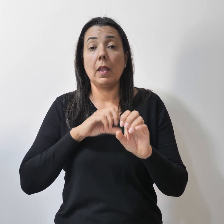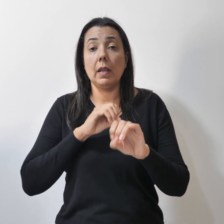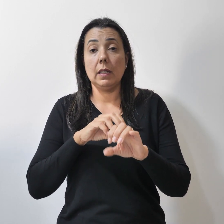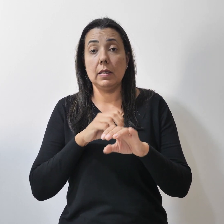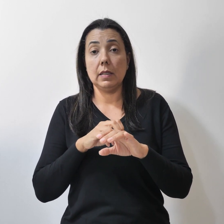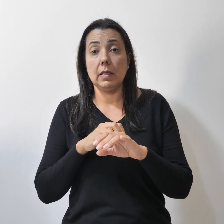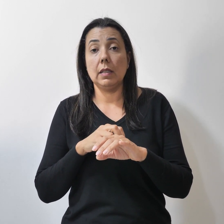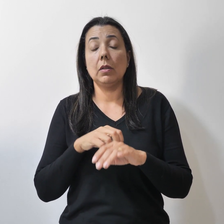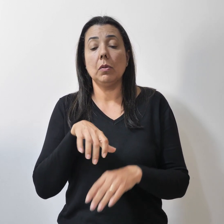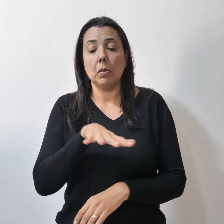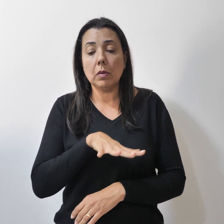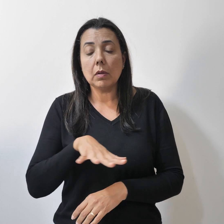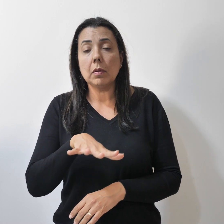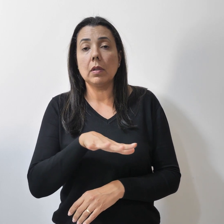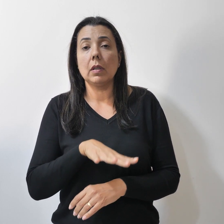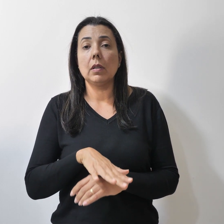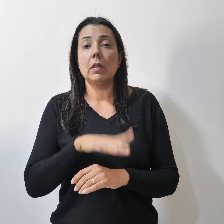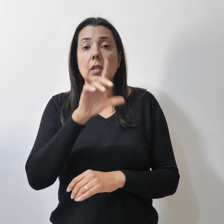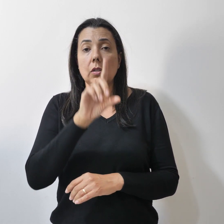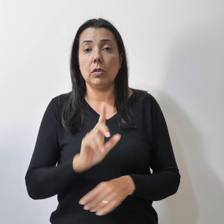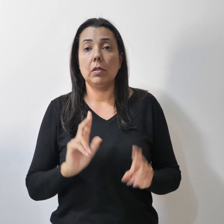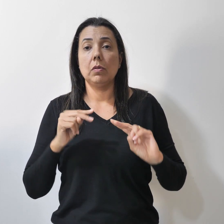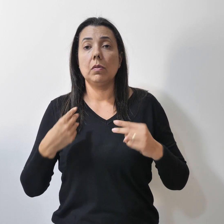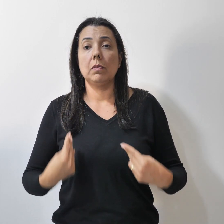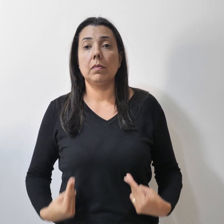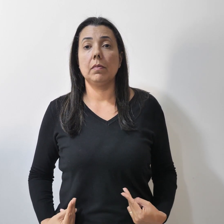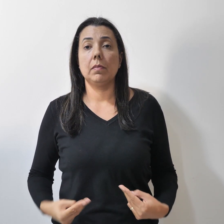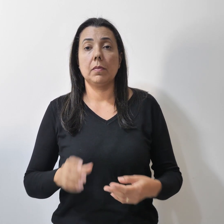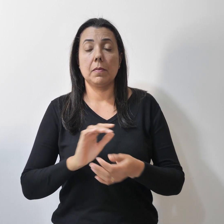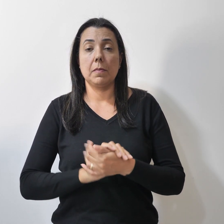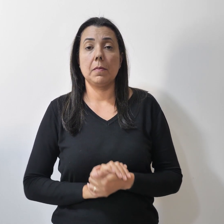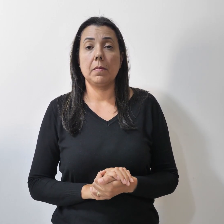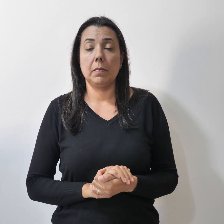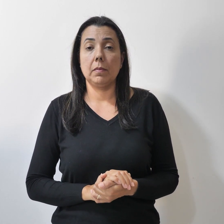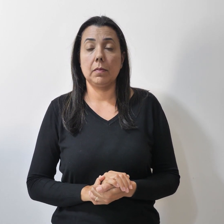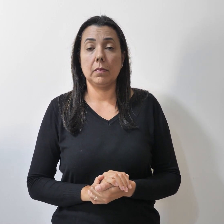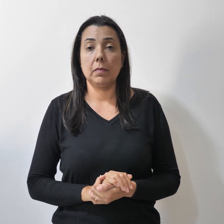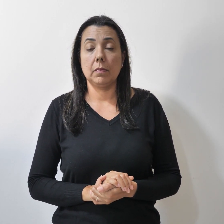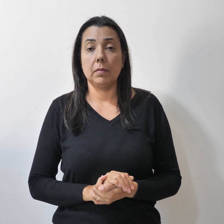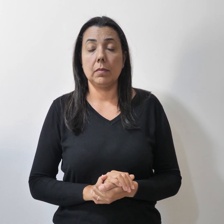ambiental e aos direitos humanos A educação ambiental e aos direitos humanos